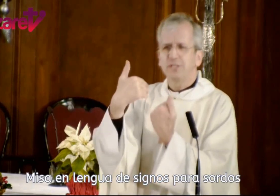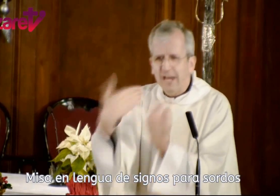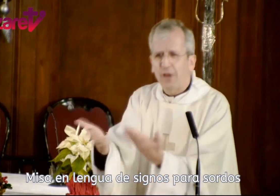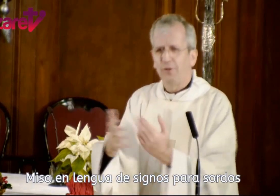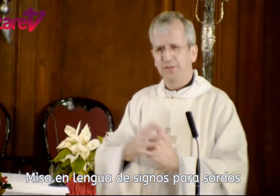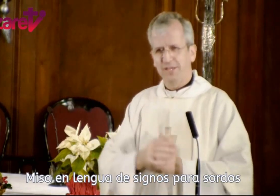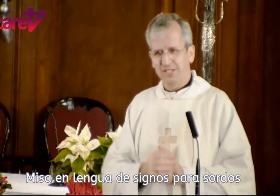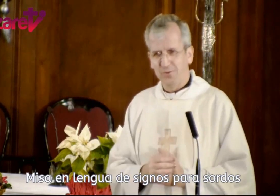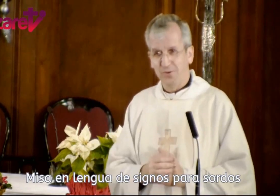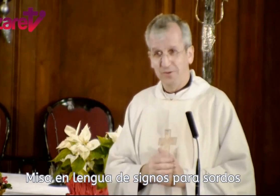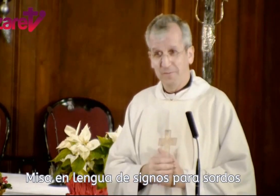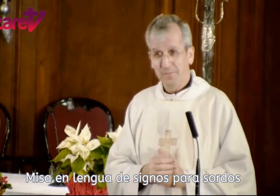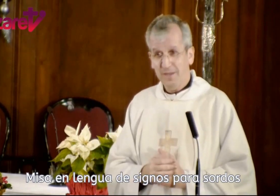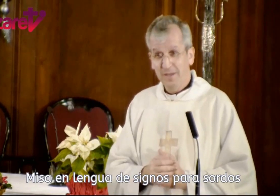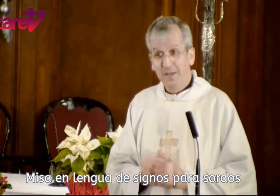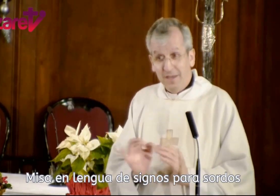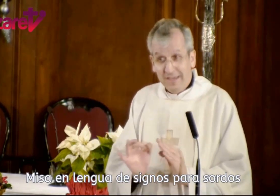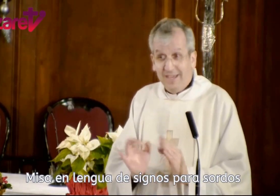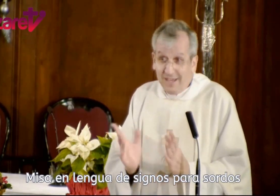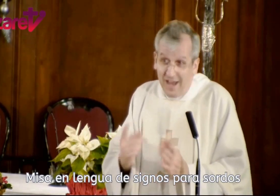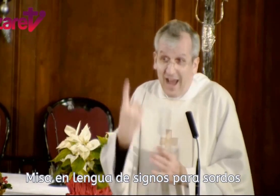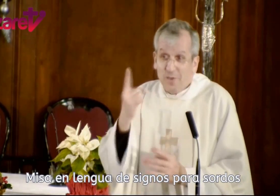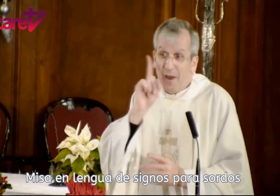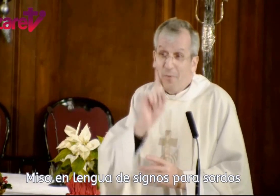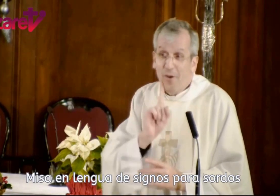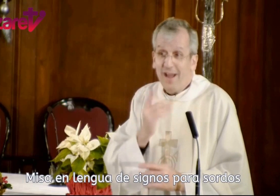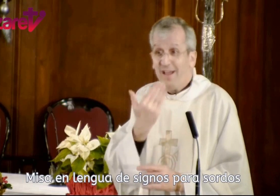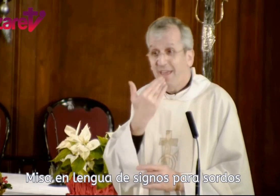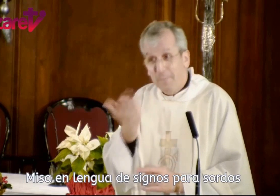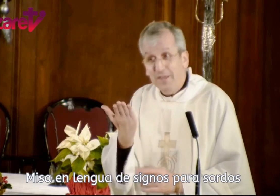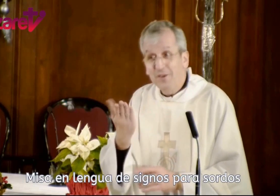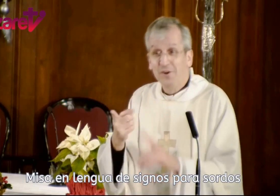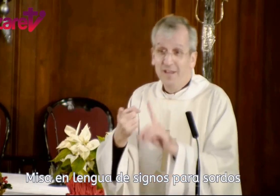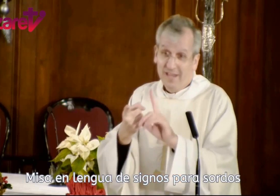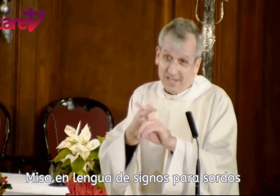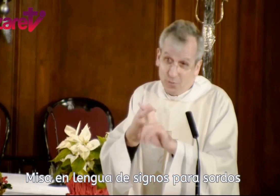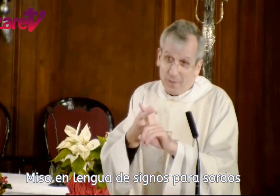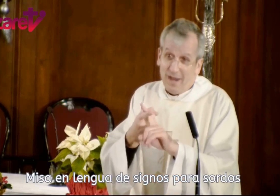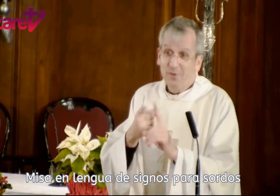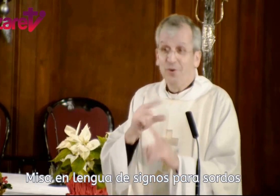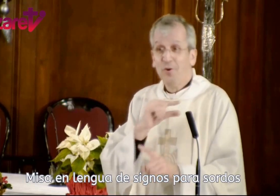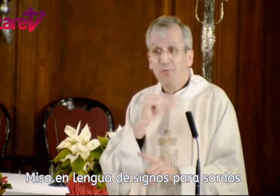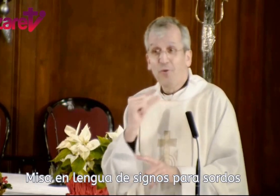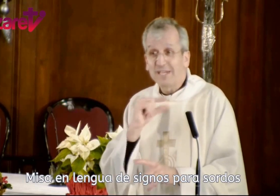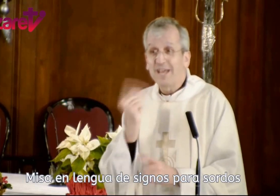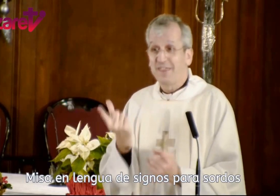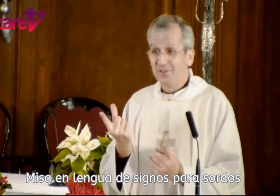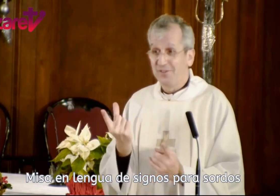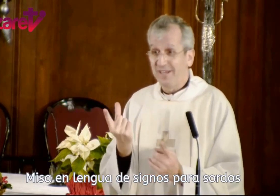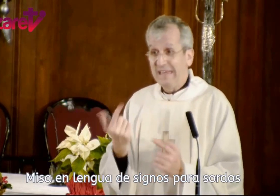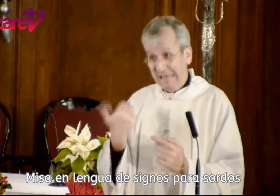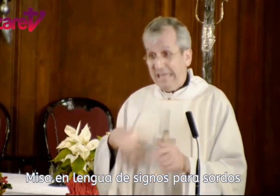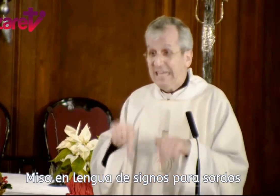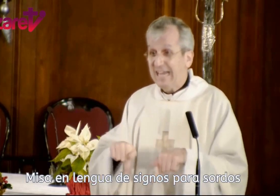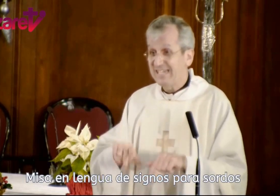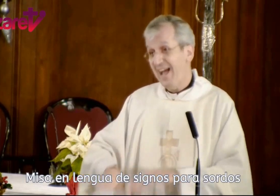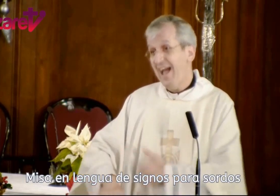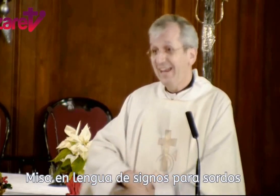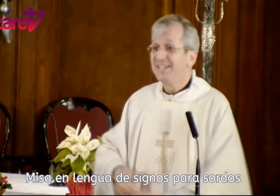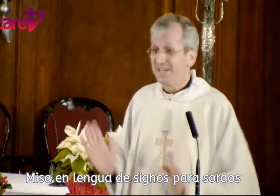se la concede seguro y hay una monja que pidió que su hermano fuera sacerdote y ya está en el